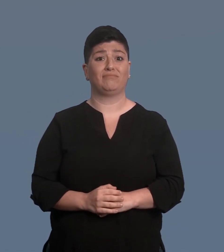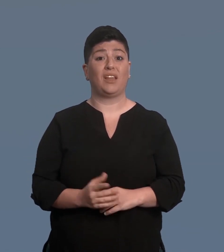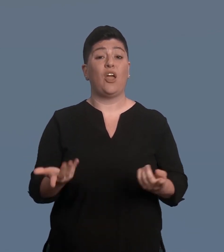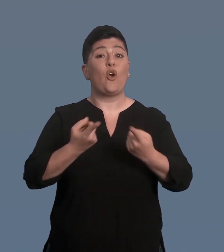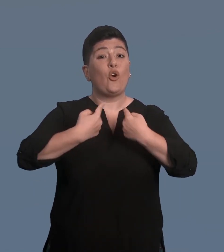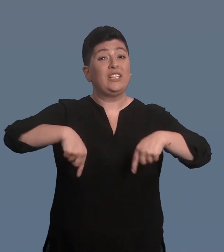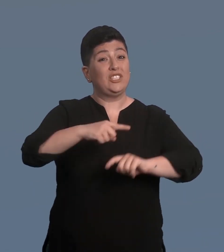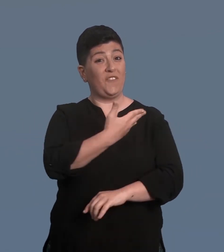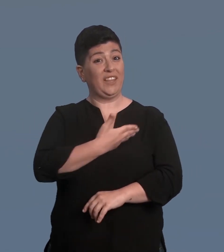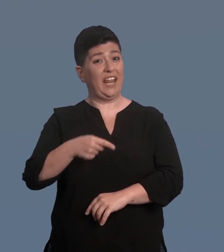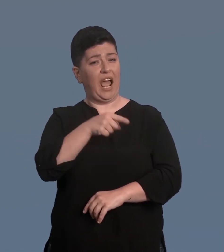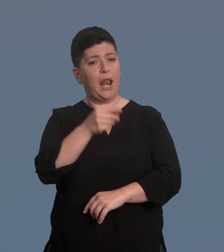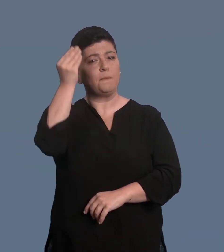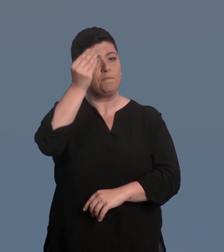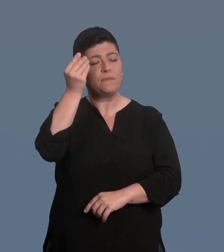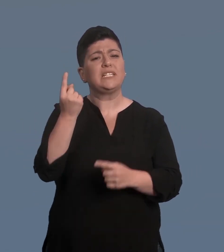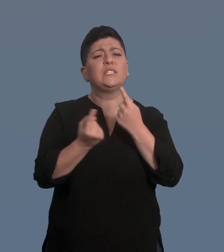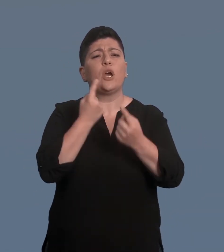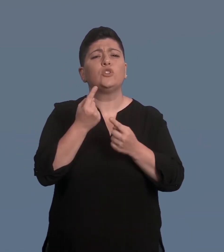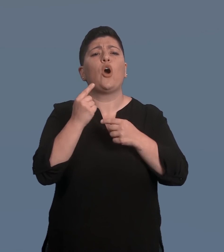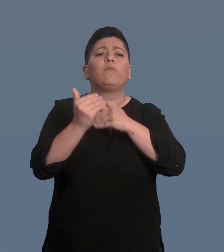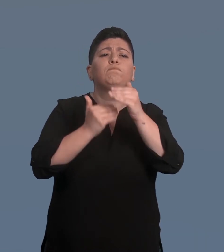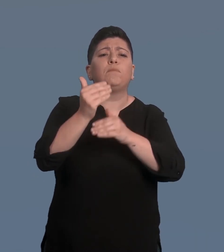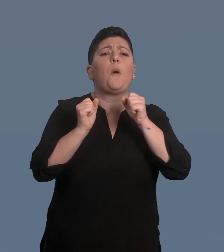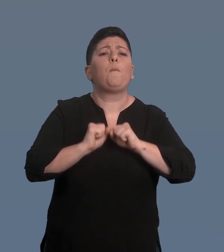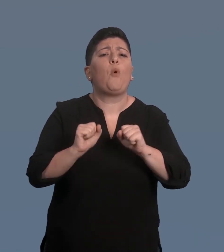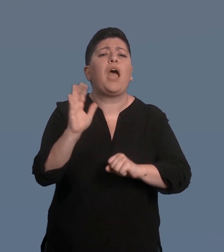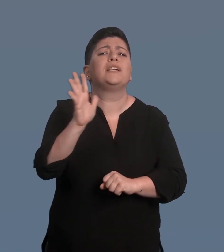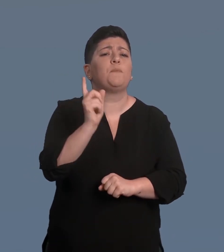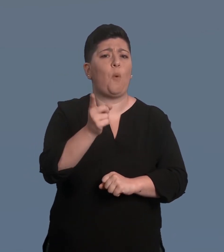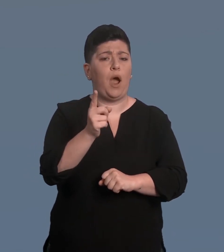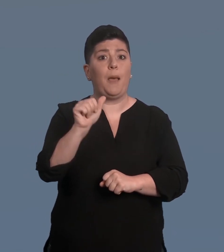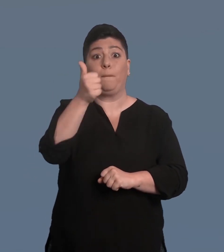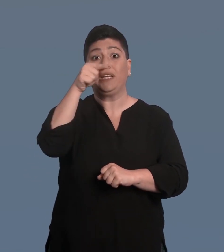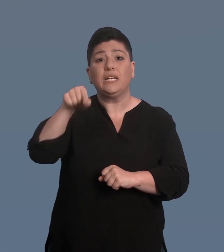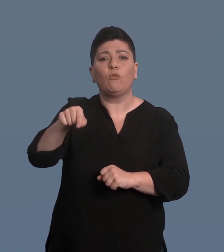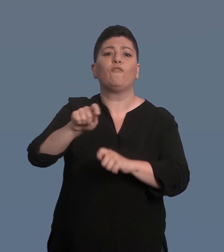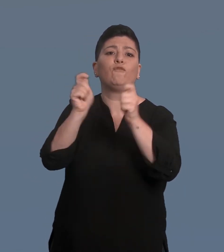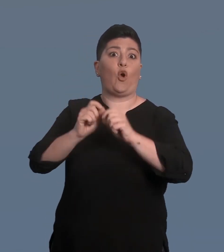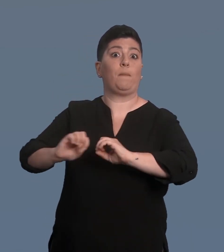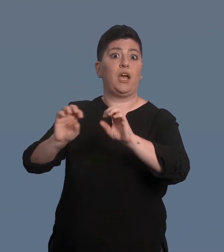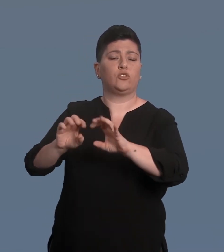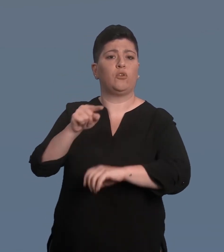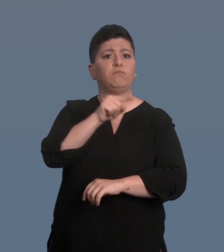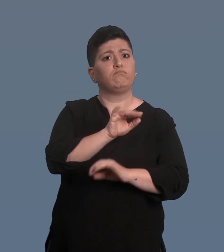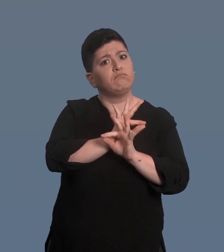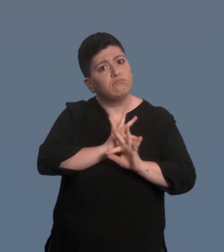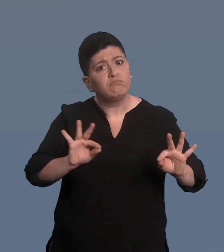potenziale di miglioramento soprattutto nella formazione ed è disposto a promuovere il dialogo tra i servizi coinvolti e a impegnarsi